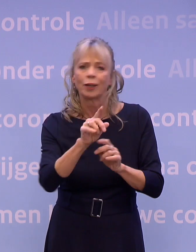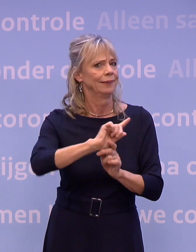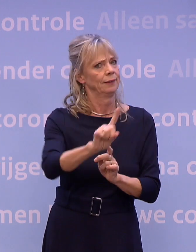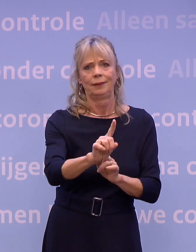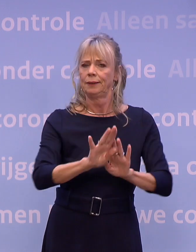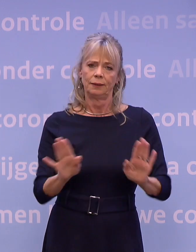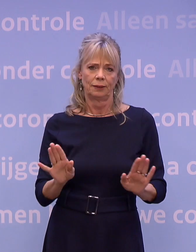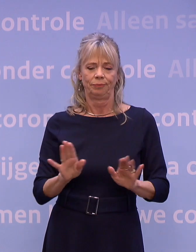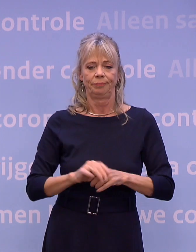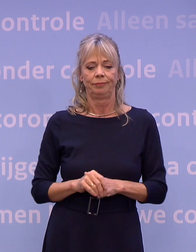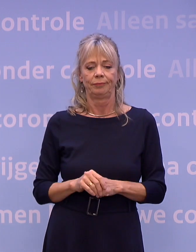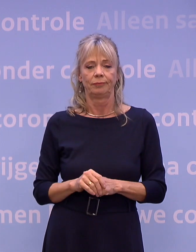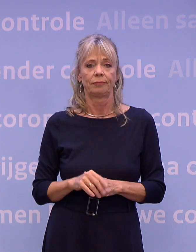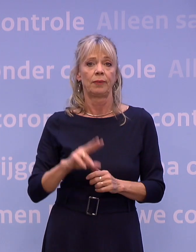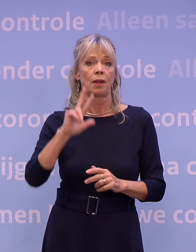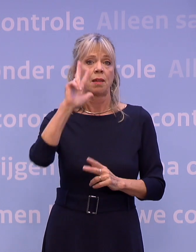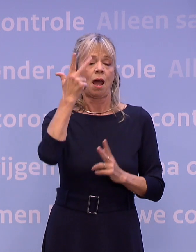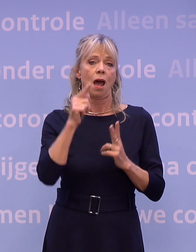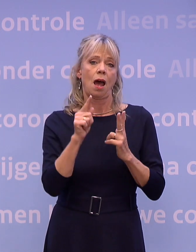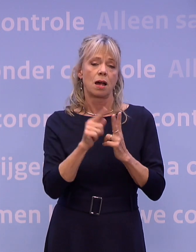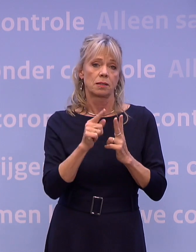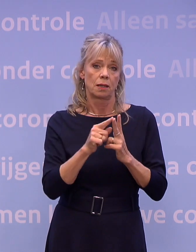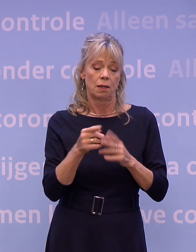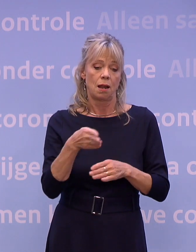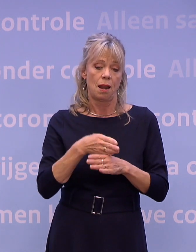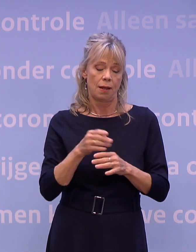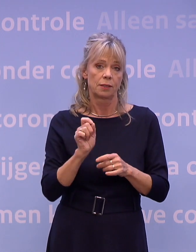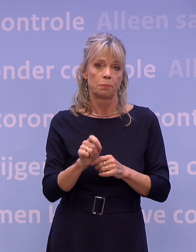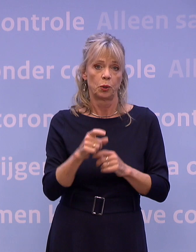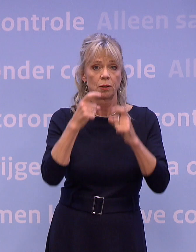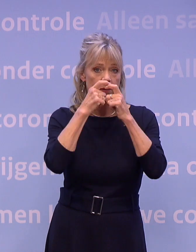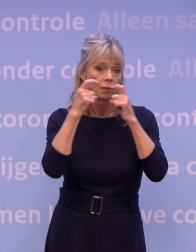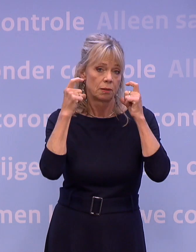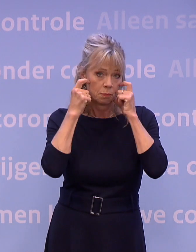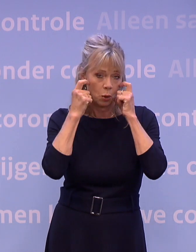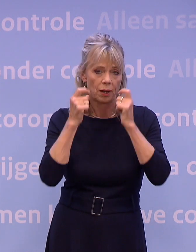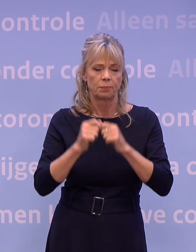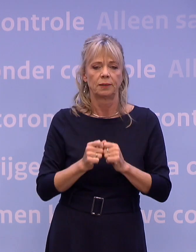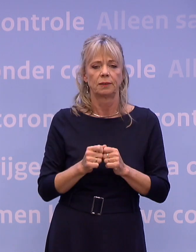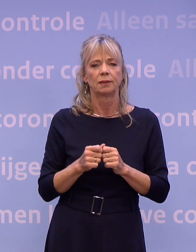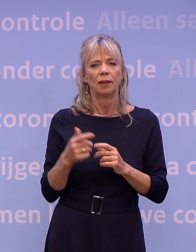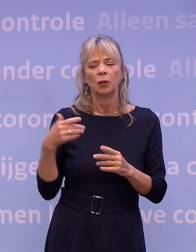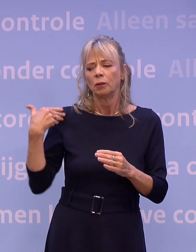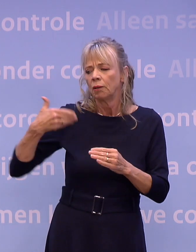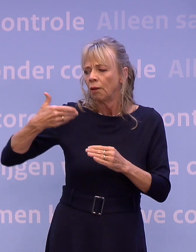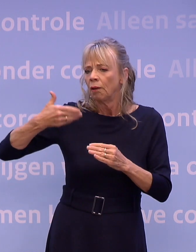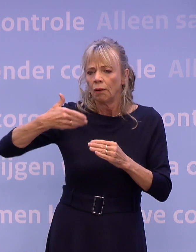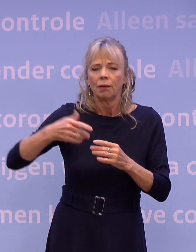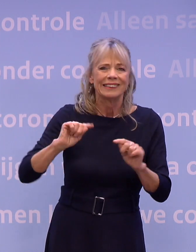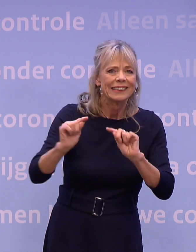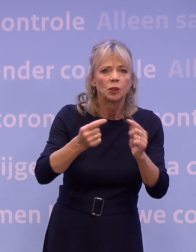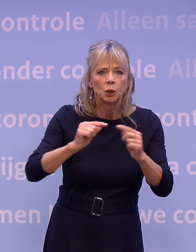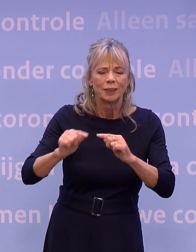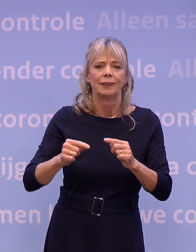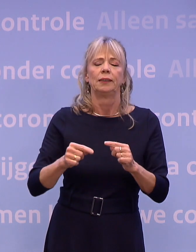En dat brengt mij op het achtste en laatste punt, de mondkapjes. We willen de slepende discussie daarover voor eens en altijd